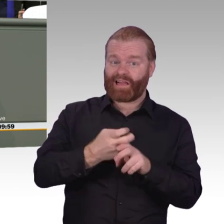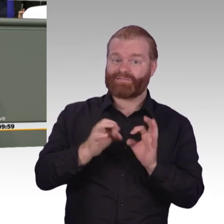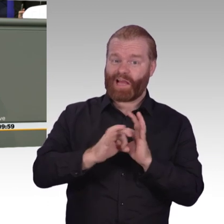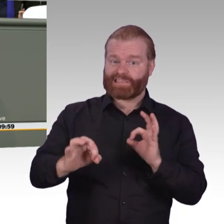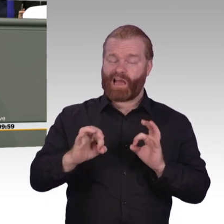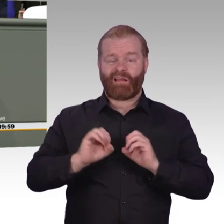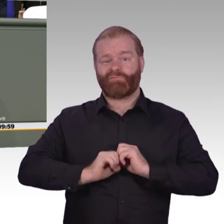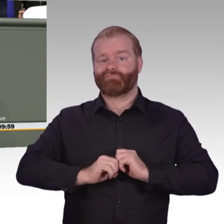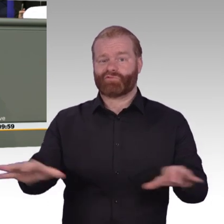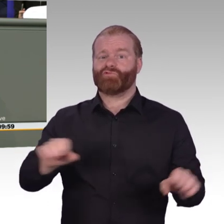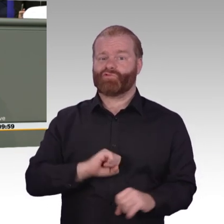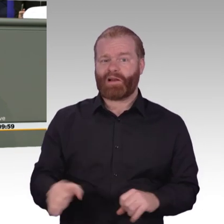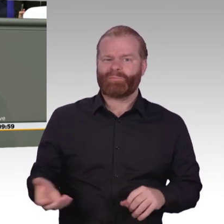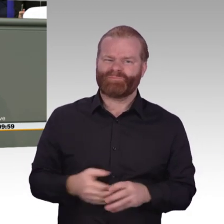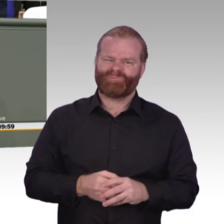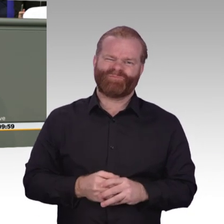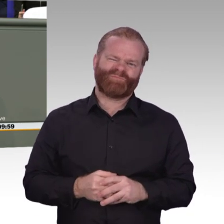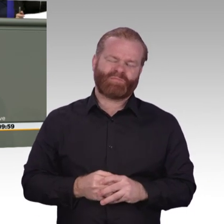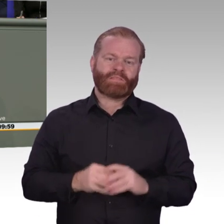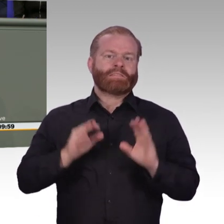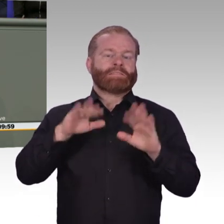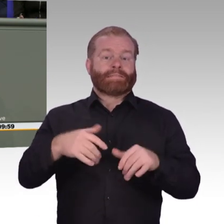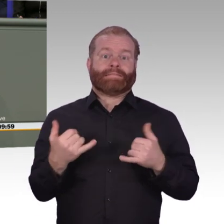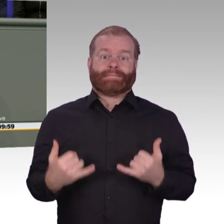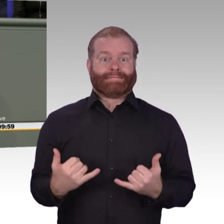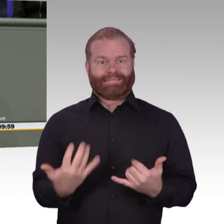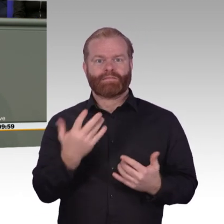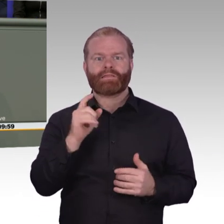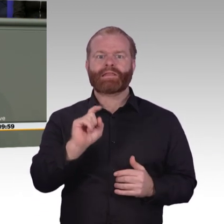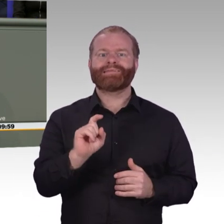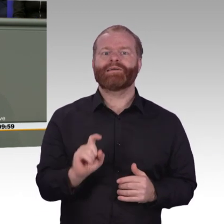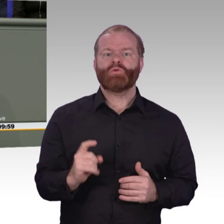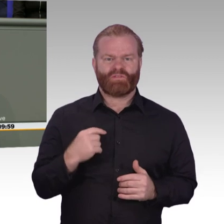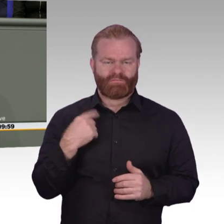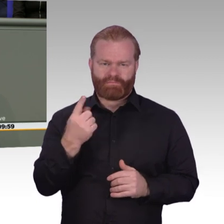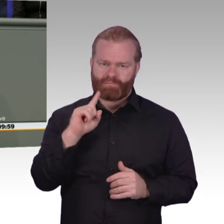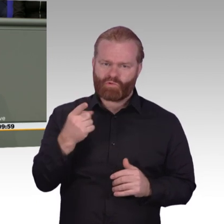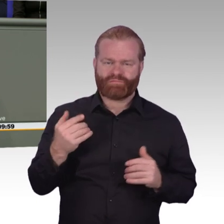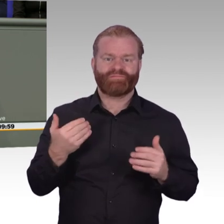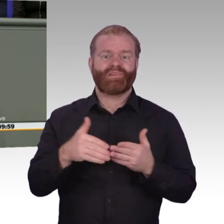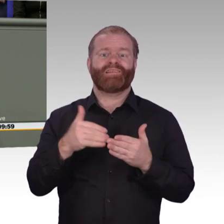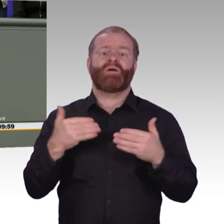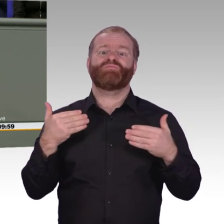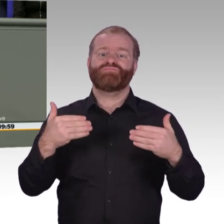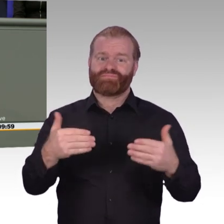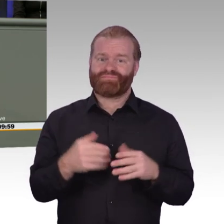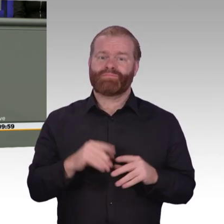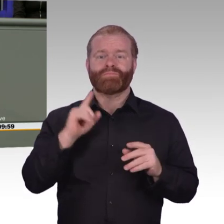Vorhaben im Vergleich zu allen anderen Ressourcen, Schlusslicht bildet. Gerade mal fünf Projekte der gesamten Strategie liegen